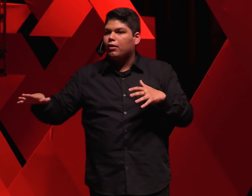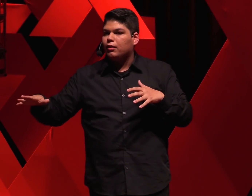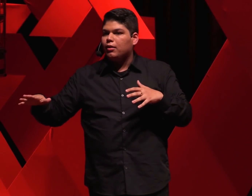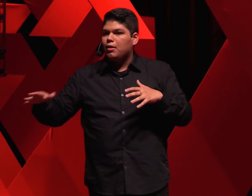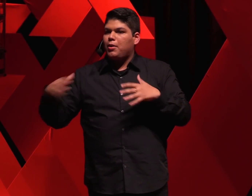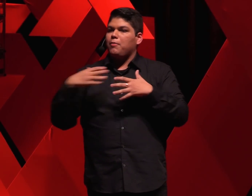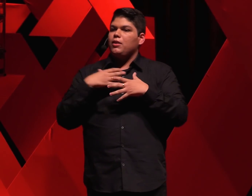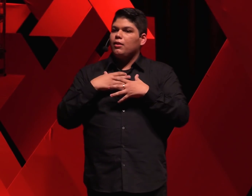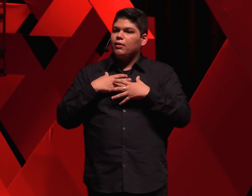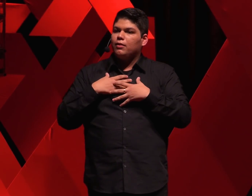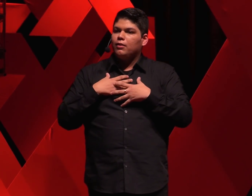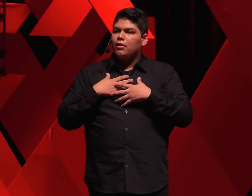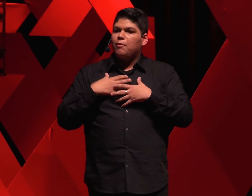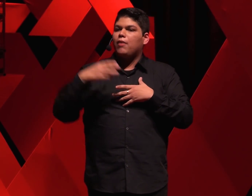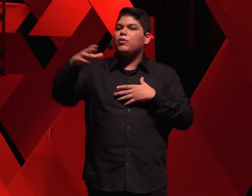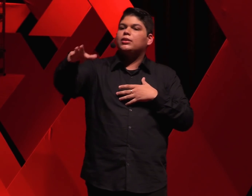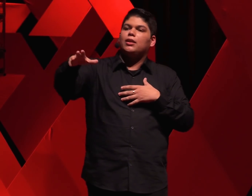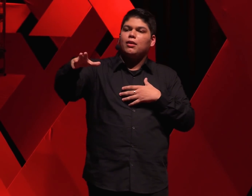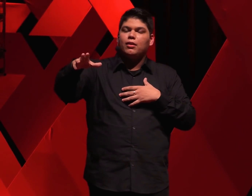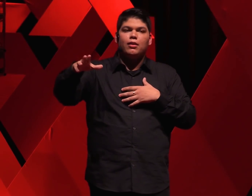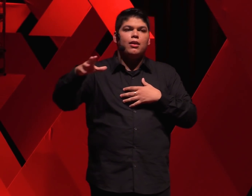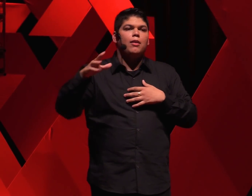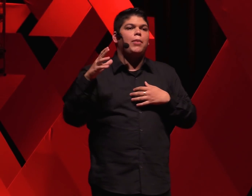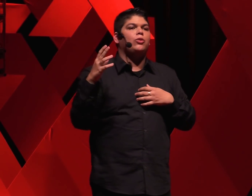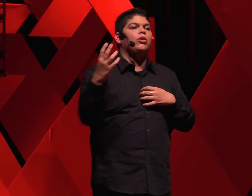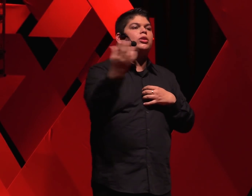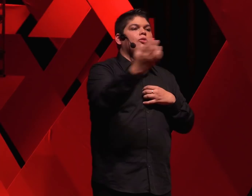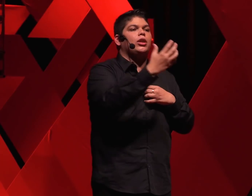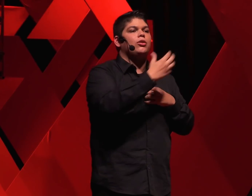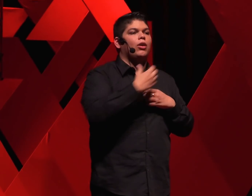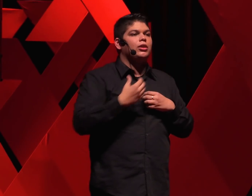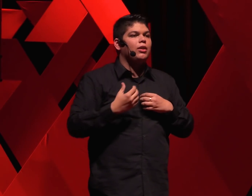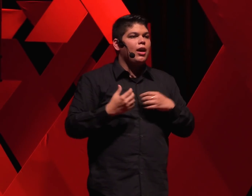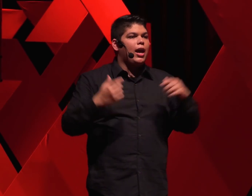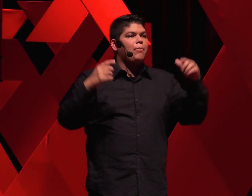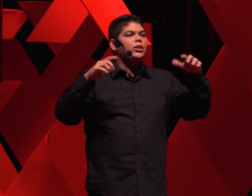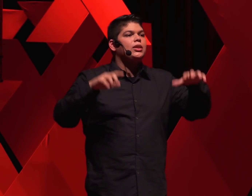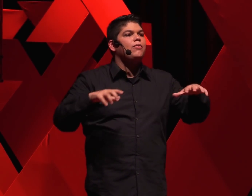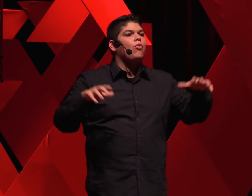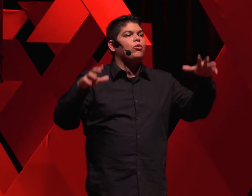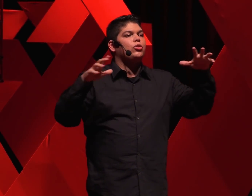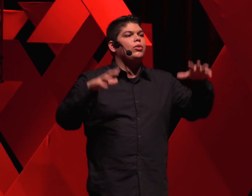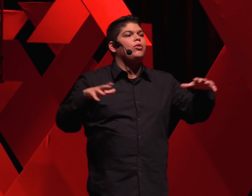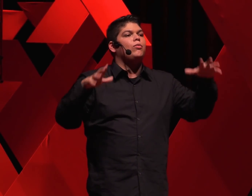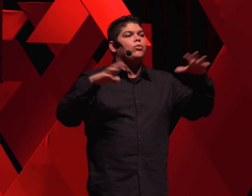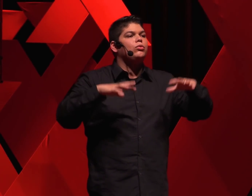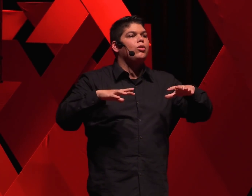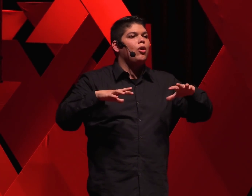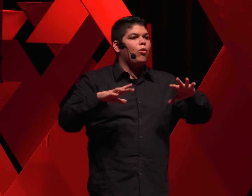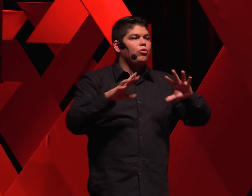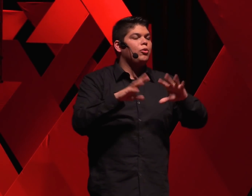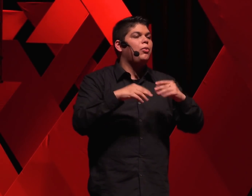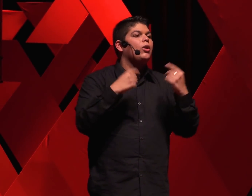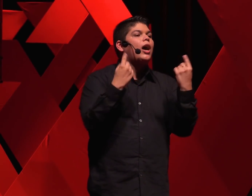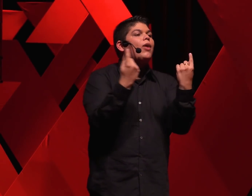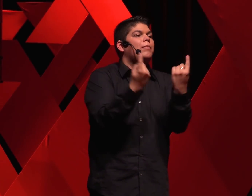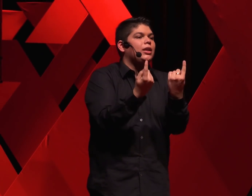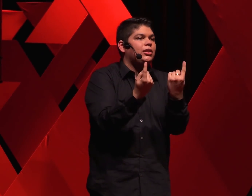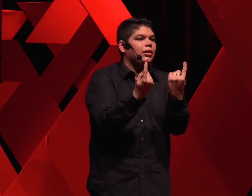para mim, para você, para todos e todas nós. possível construir um mundo onde o plural habite